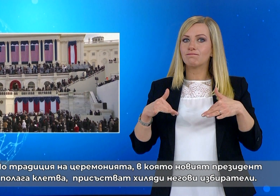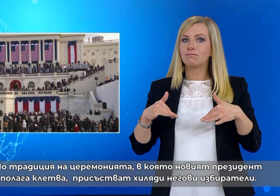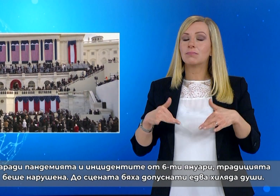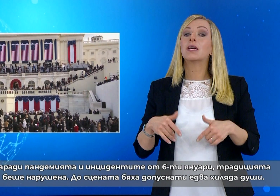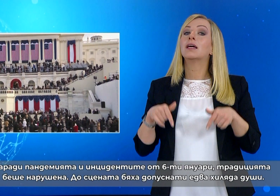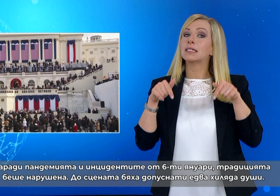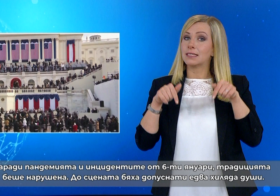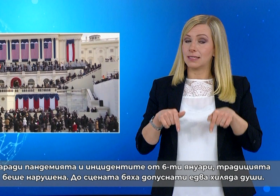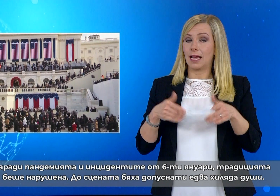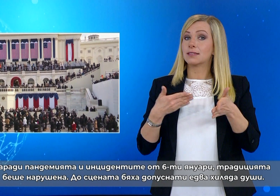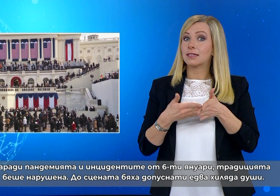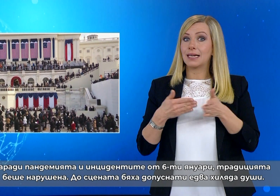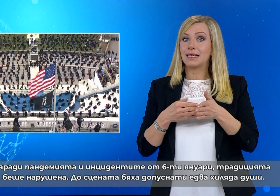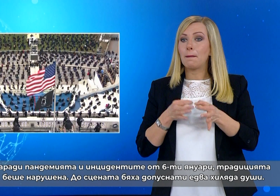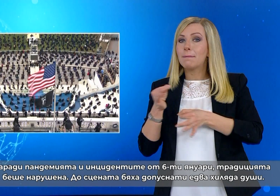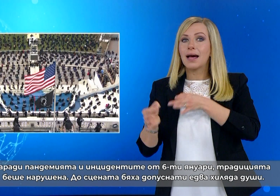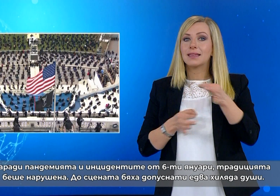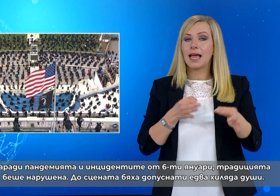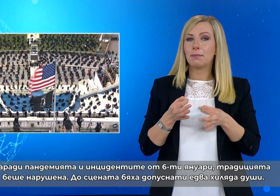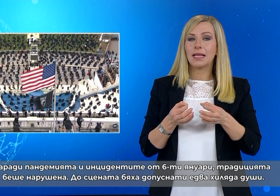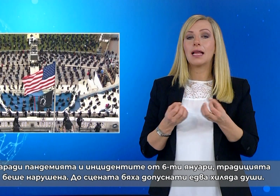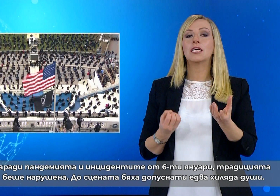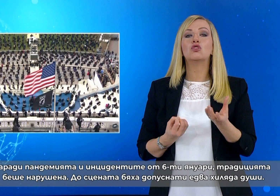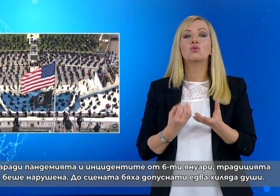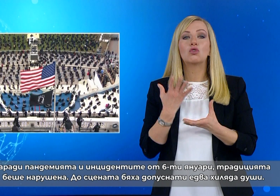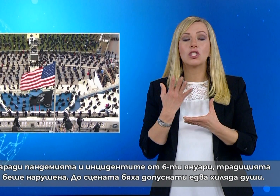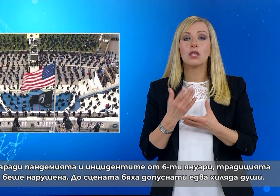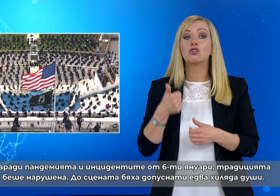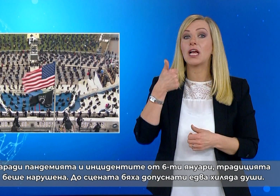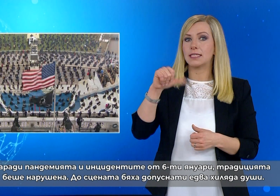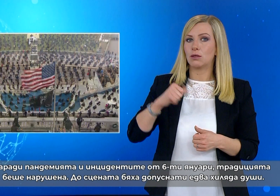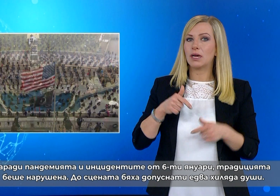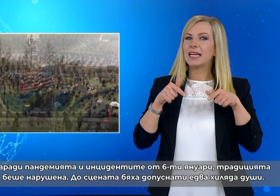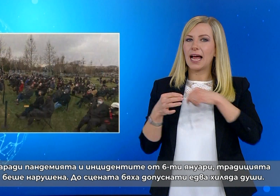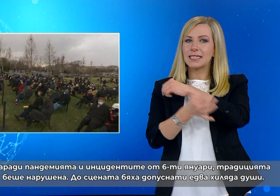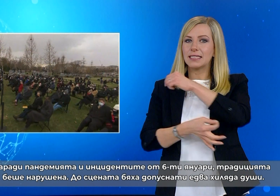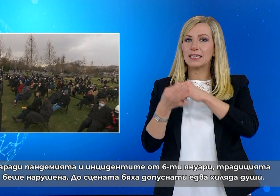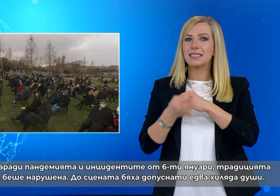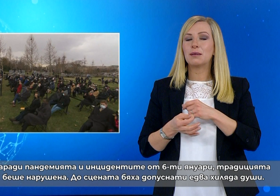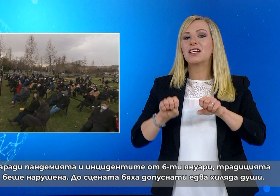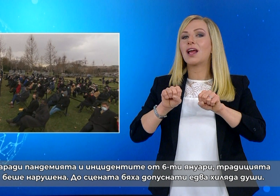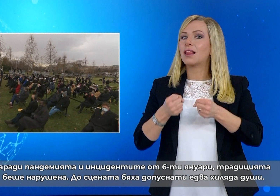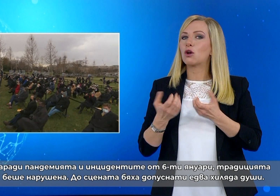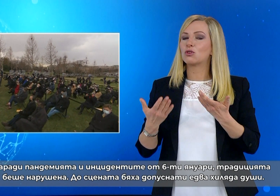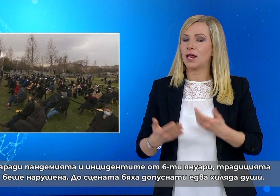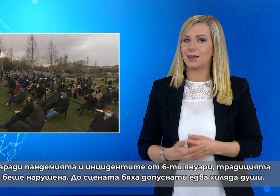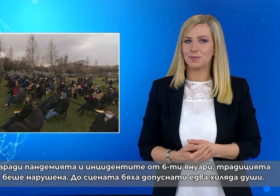Заради пандемията и инцидентите от 6 януари, тази традиция беше нарушена. До